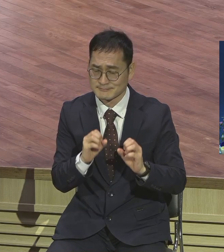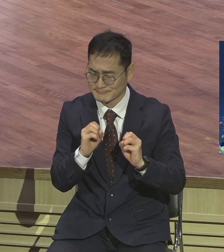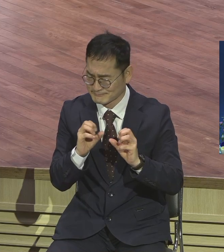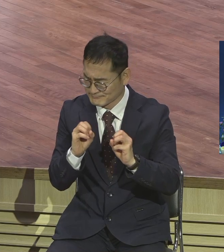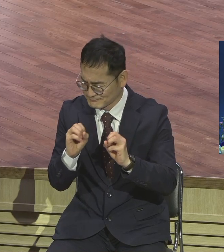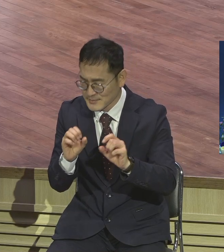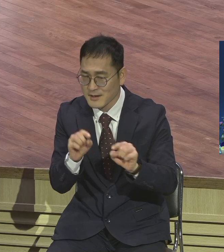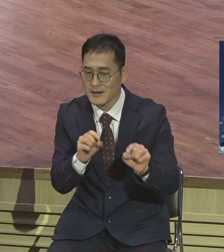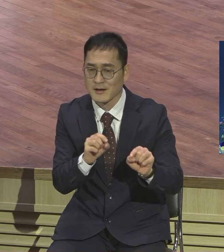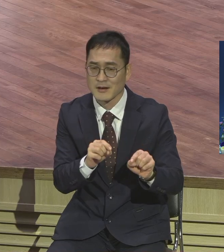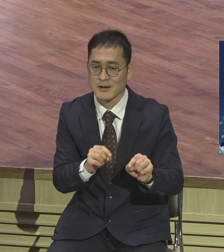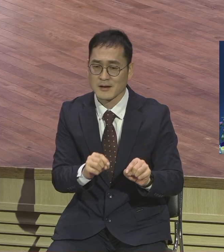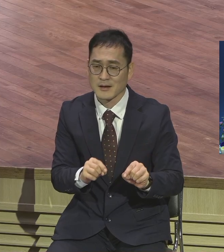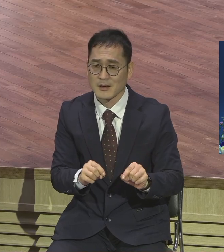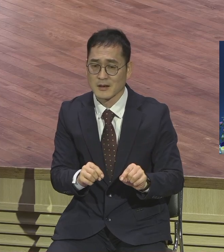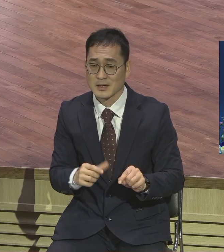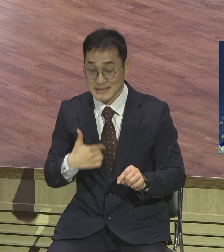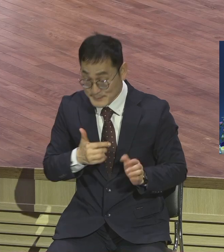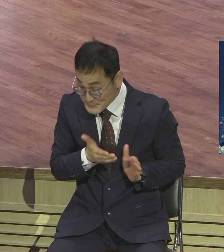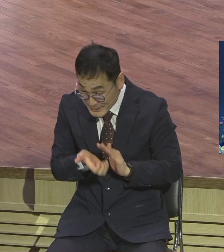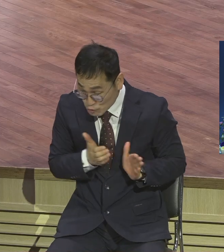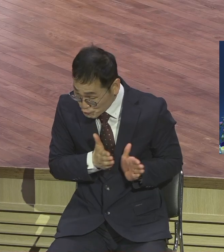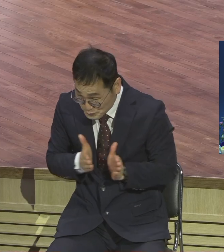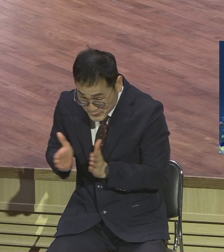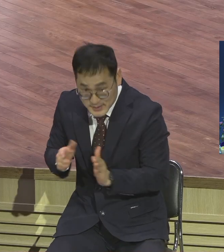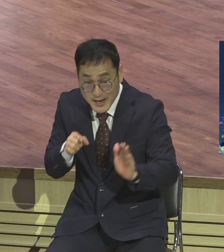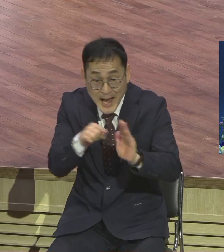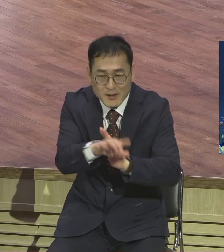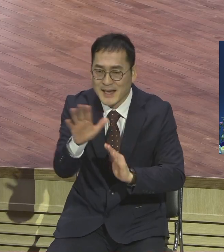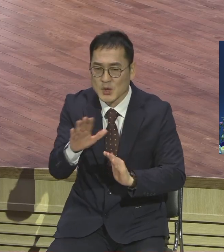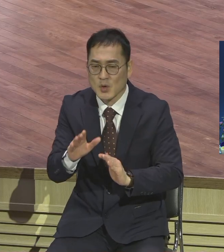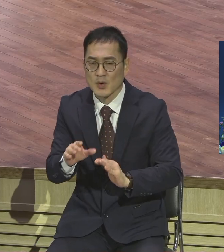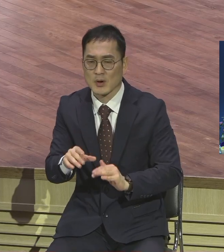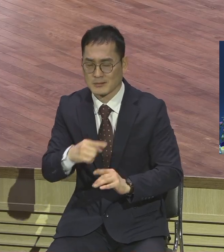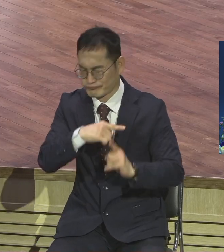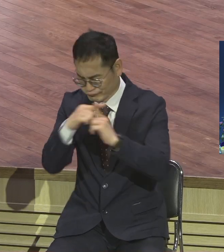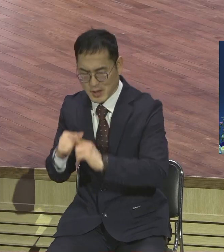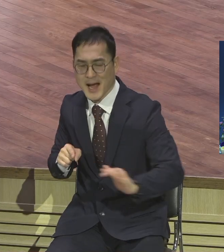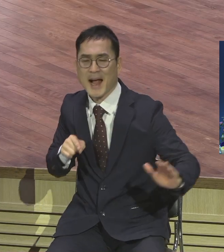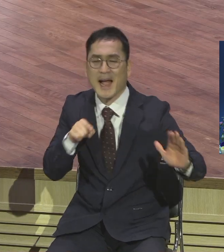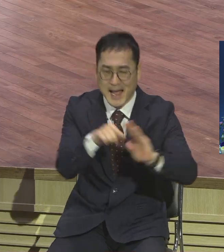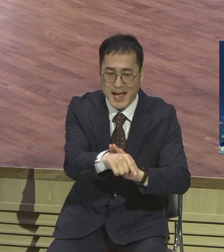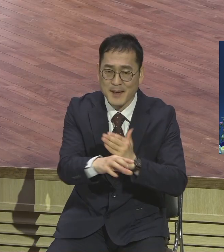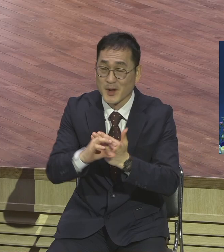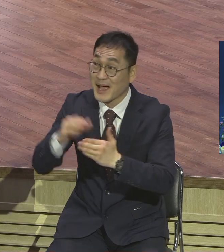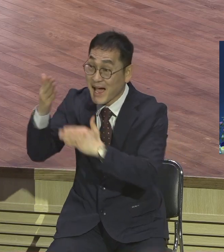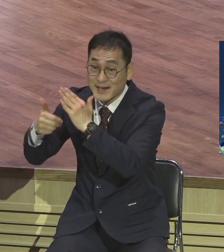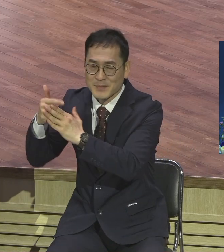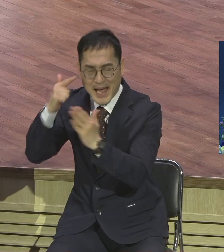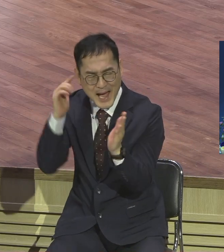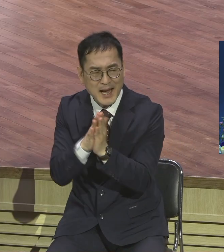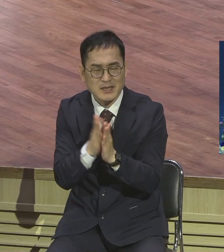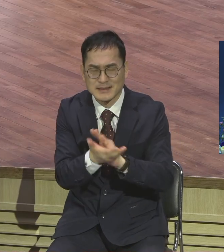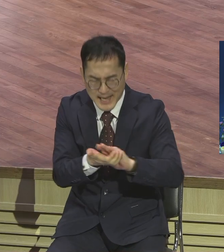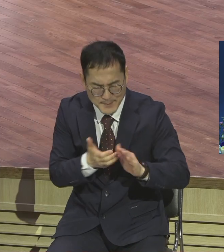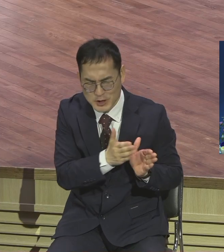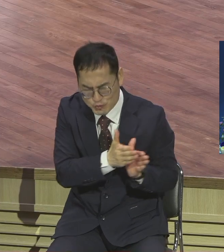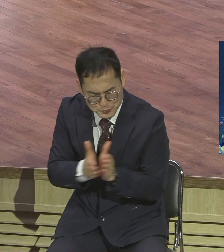가면 영혼 구원에 대해 가슴 가지고 그냥 가면 그냥 가면 하나님이 다 할 말 생각나게 하시고